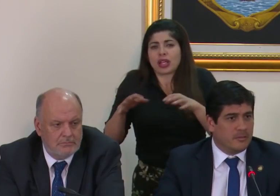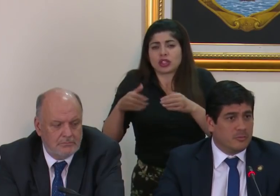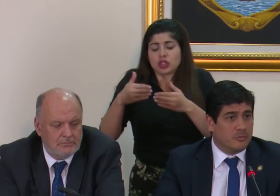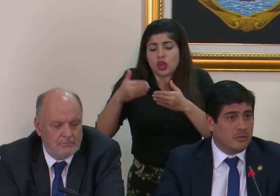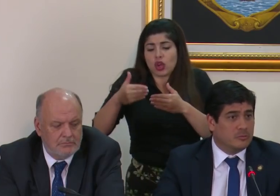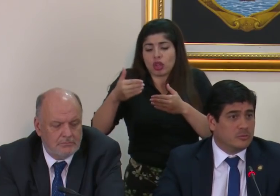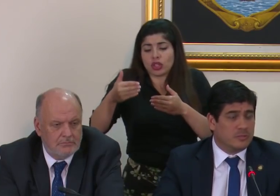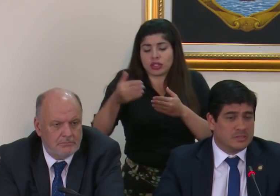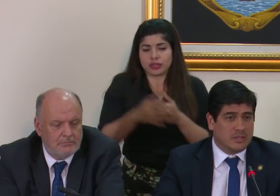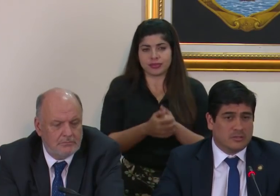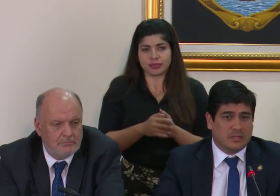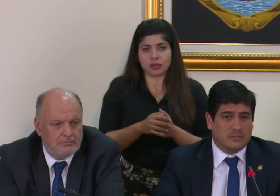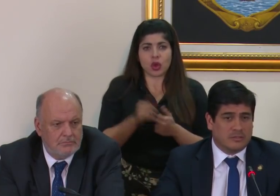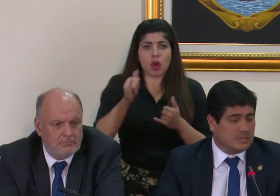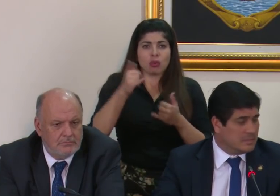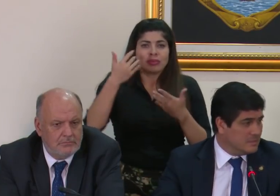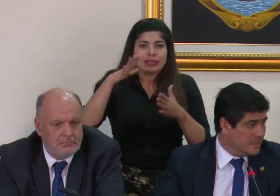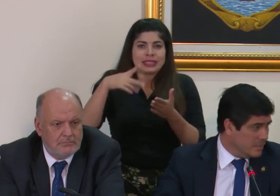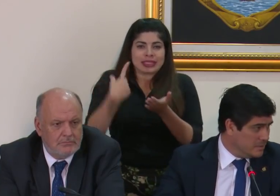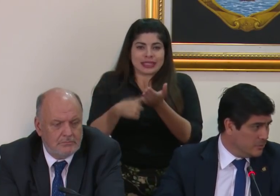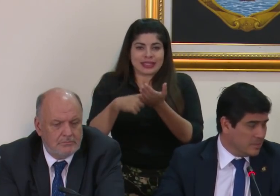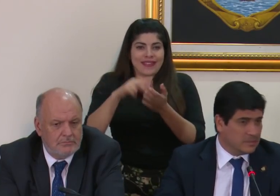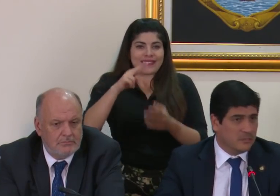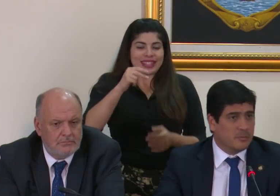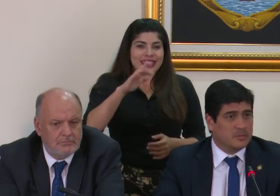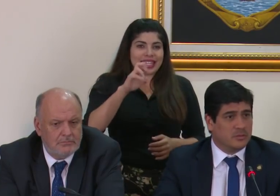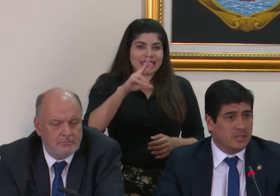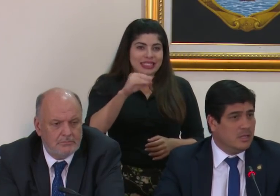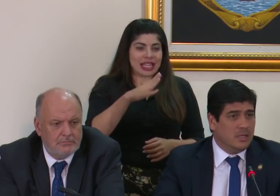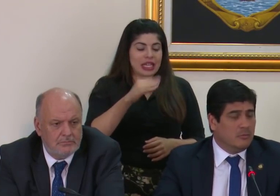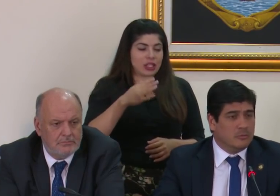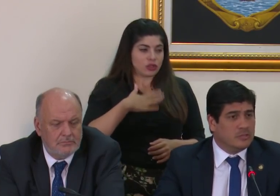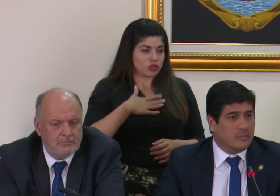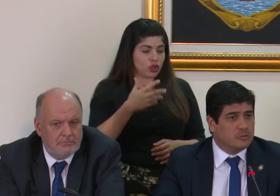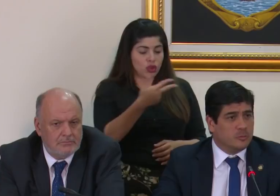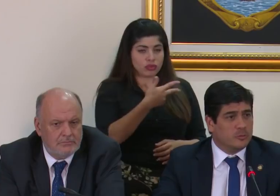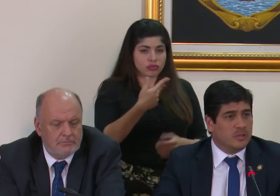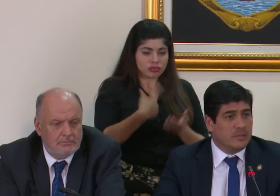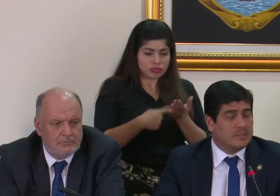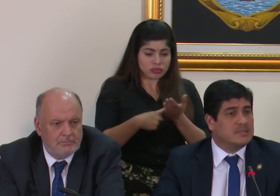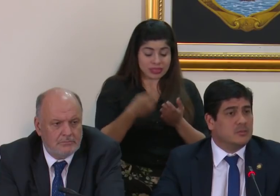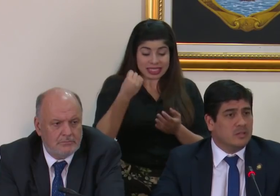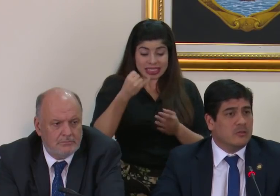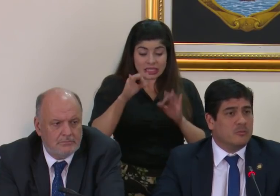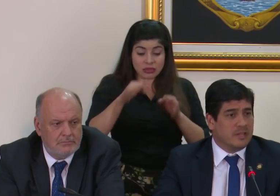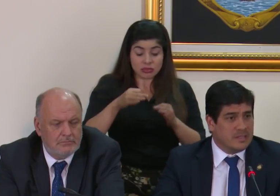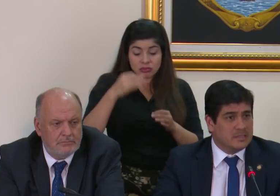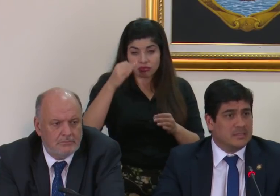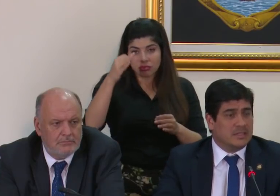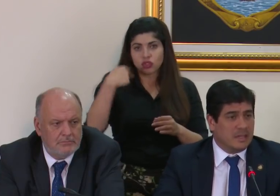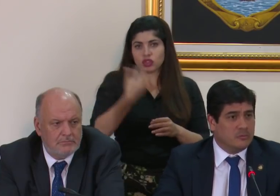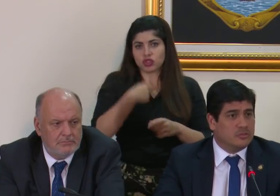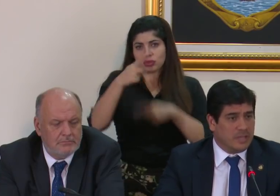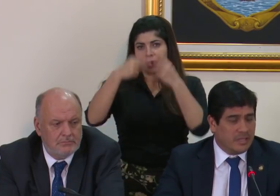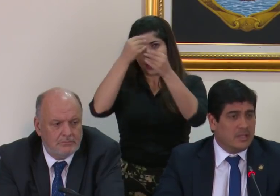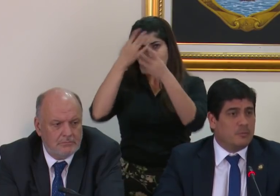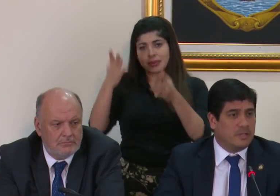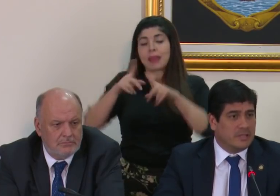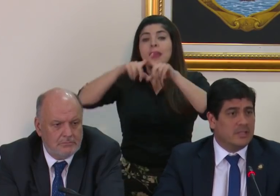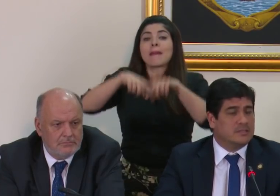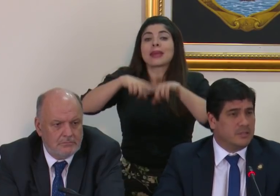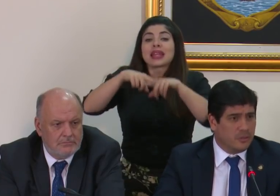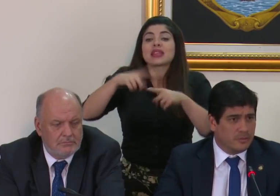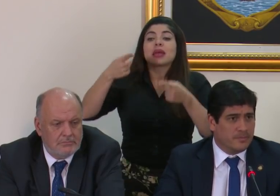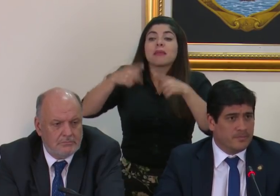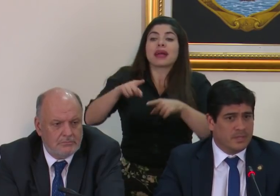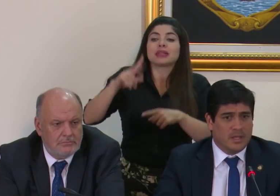y como lo hemos conversado tanto la vice canciller el señor canciller mi persona lo anunciaremos oportunamente según la conveniencia que tengamos en la